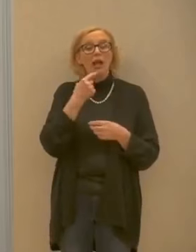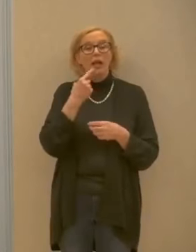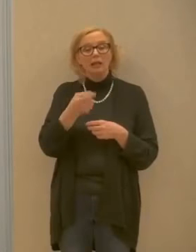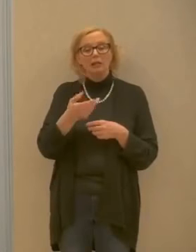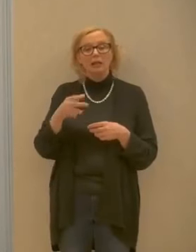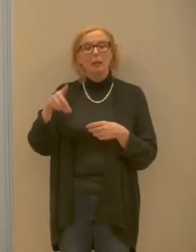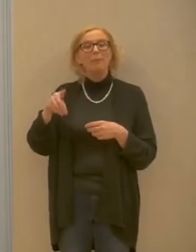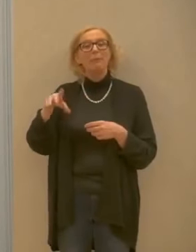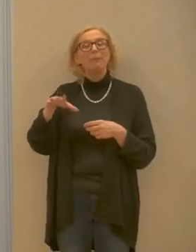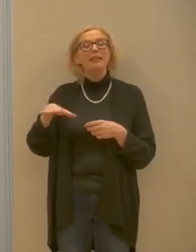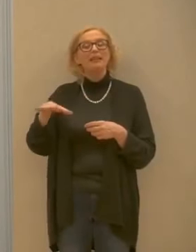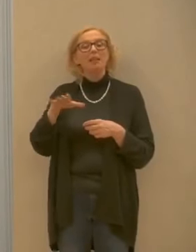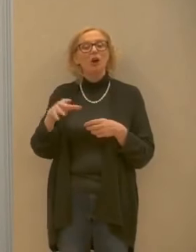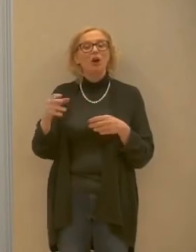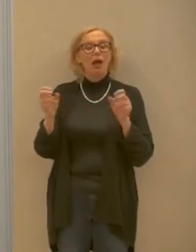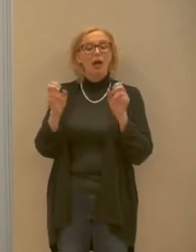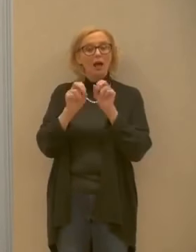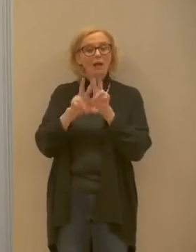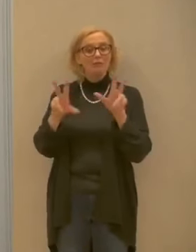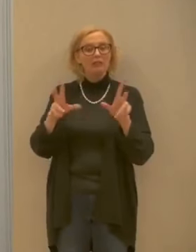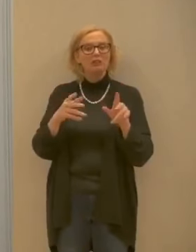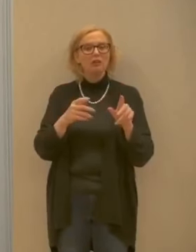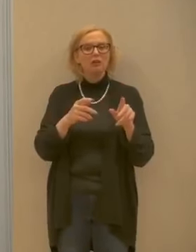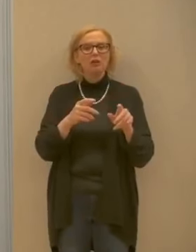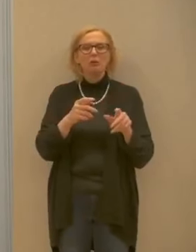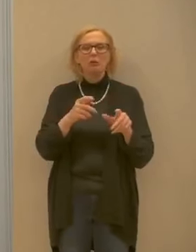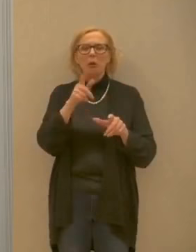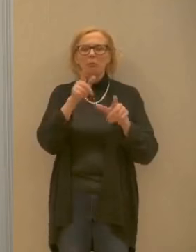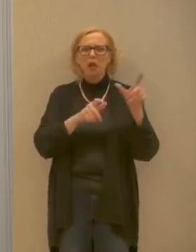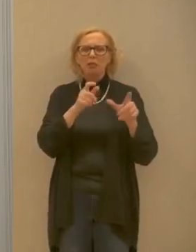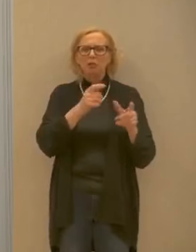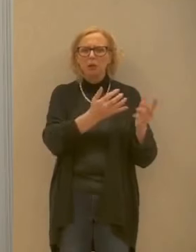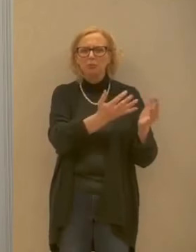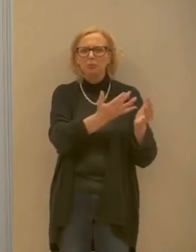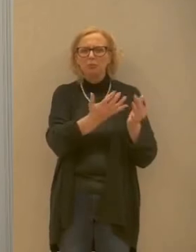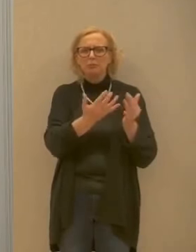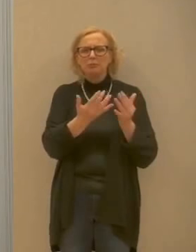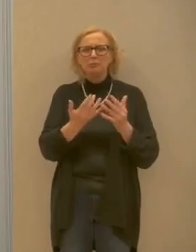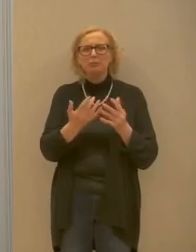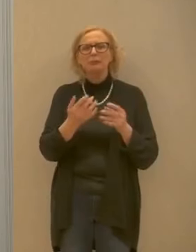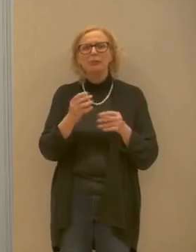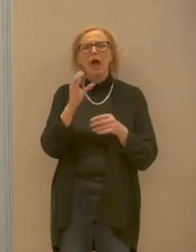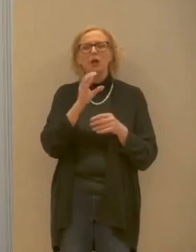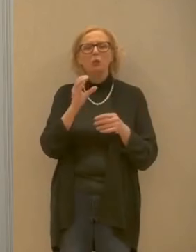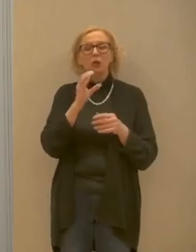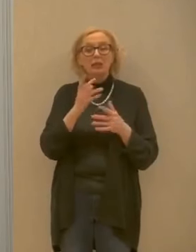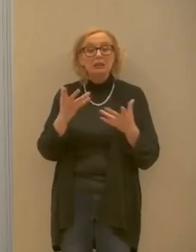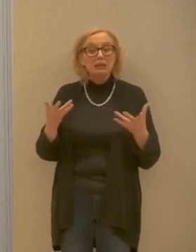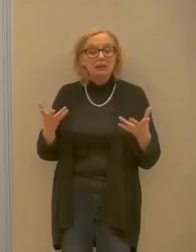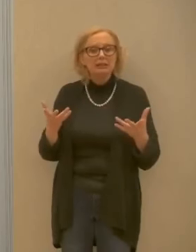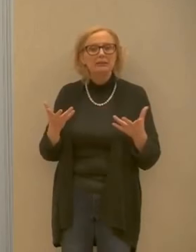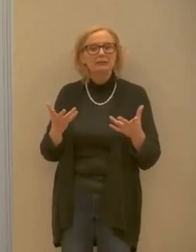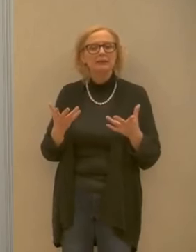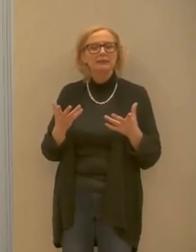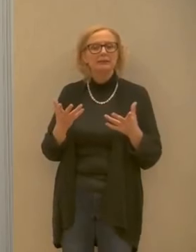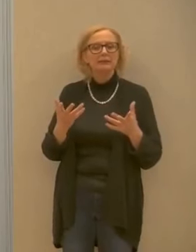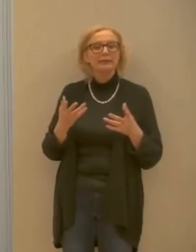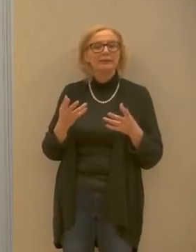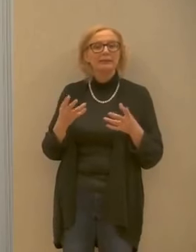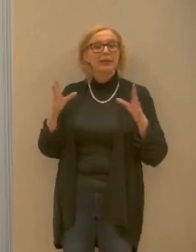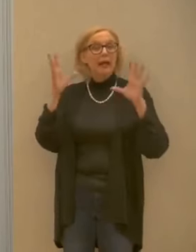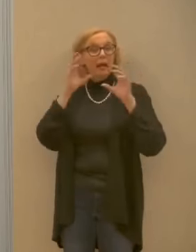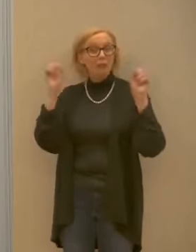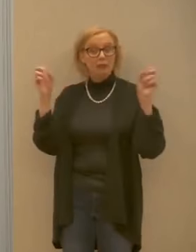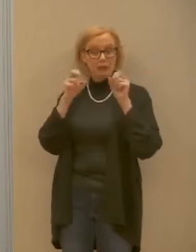segnalati arrivi di decine di persone presumo quindi arrivi di turisti sono stati avvisati i carabinieri